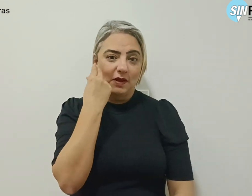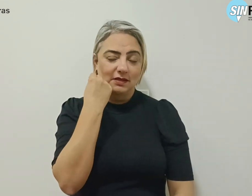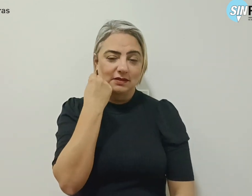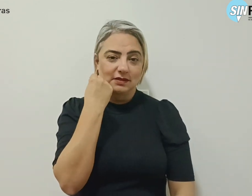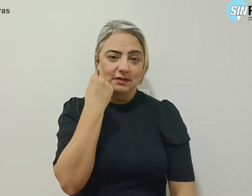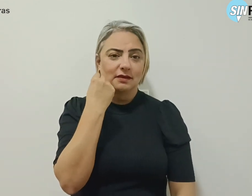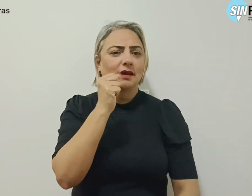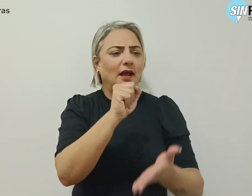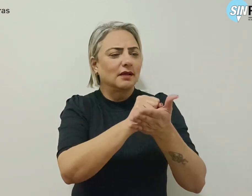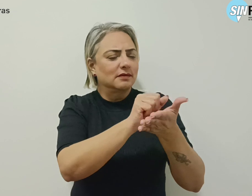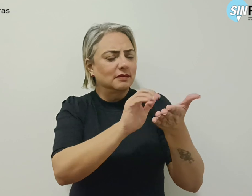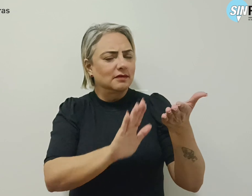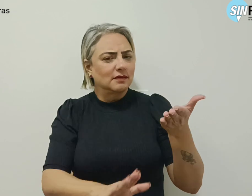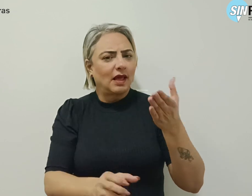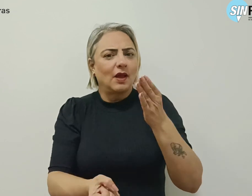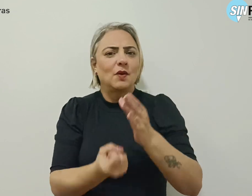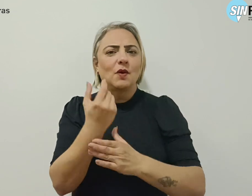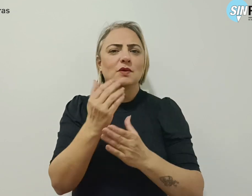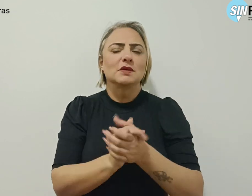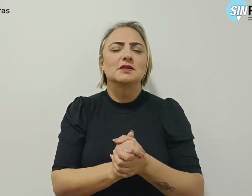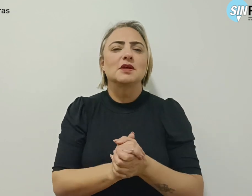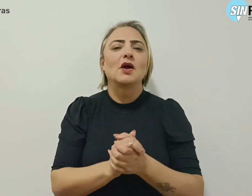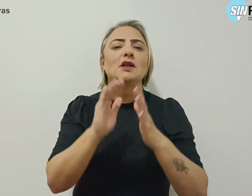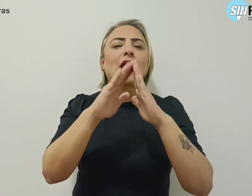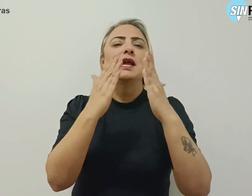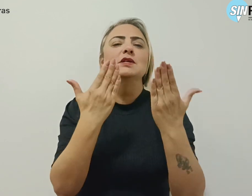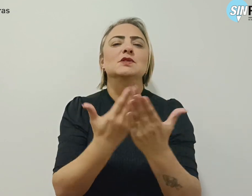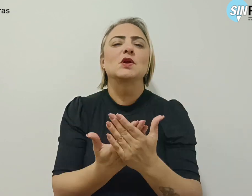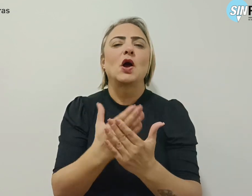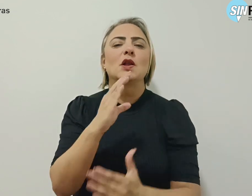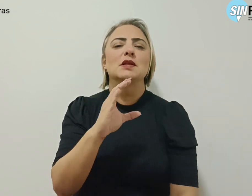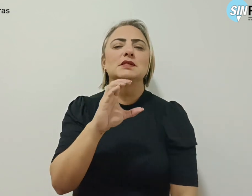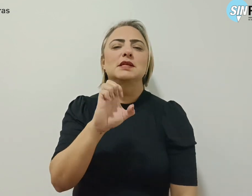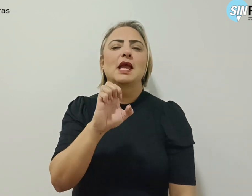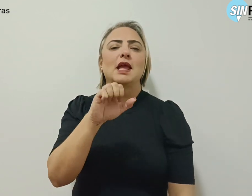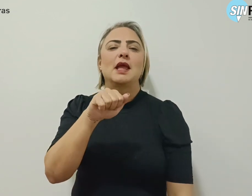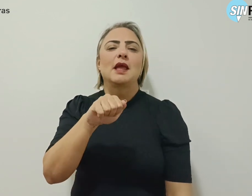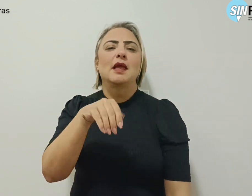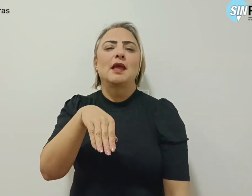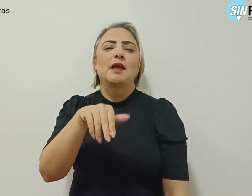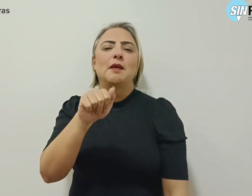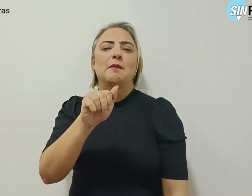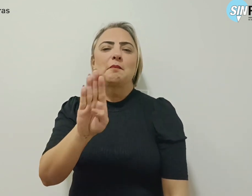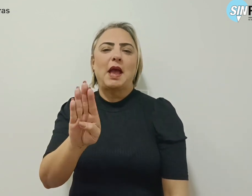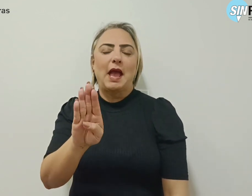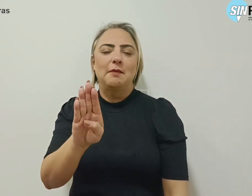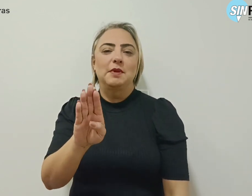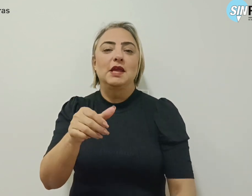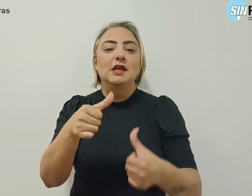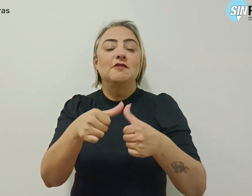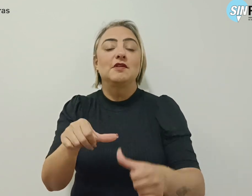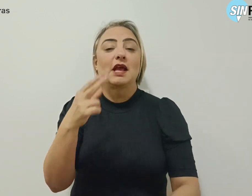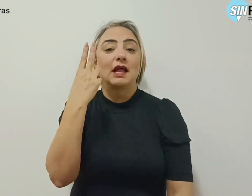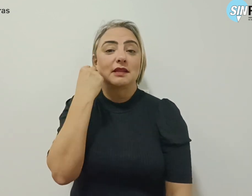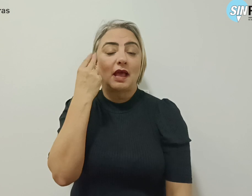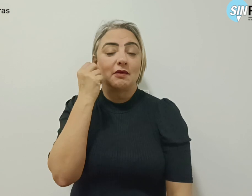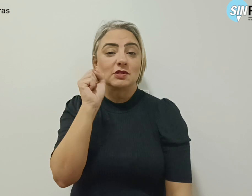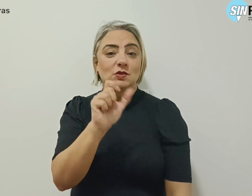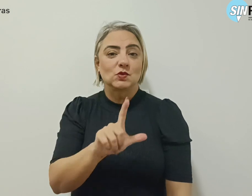atividade aconteceu no Centro de Ensino Médio Ave Branca, situado em Taguatinga Sul, com